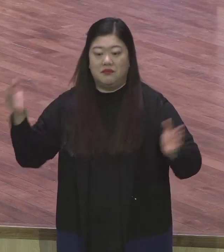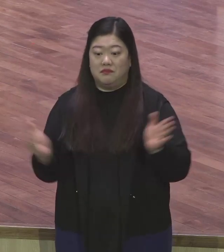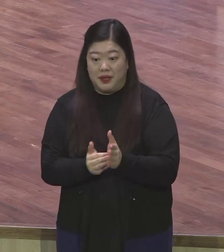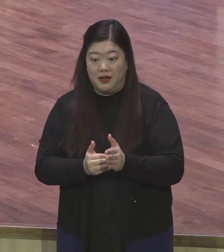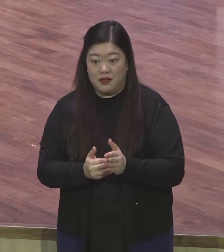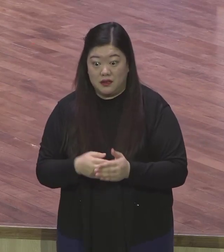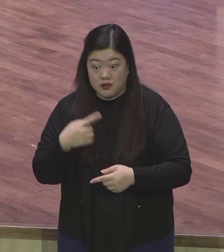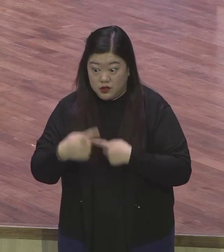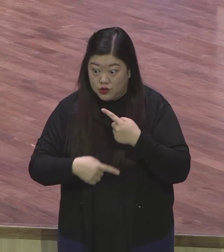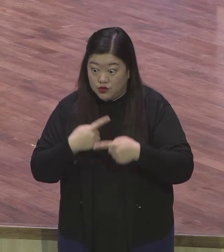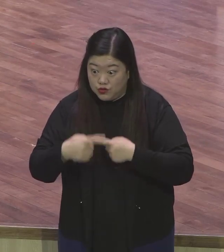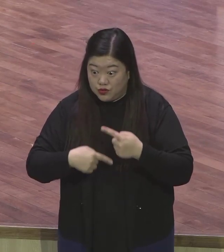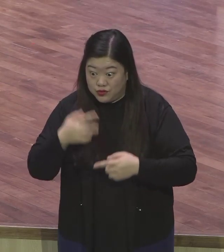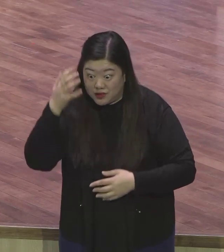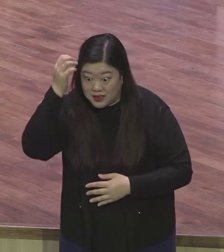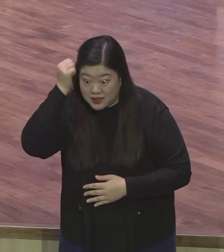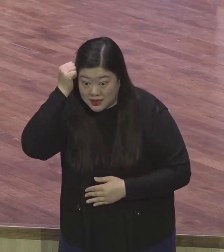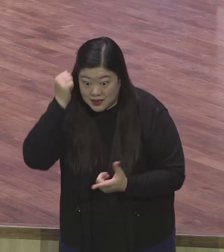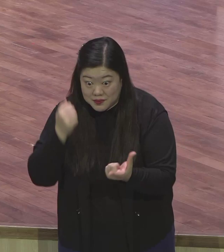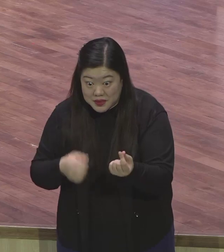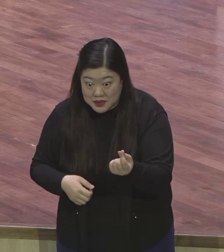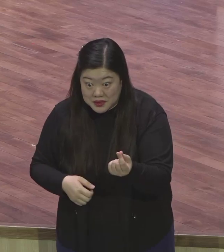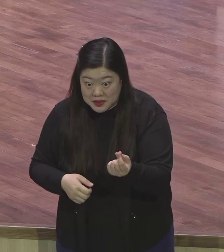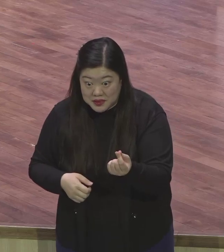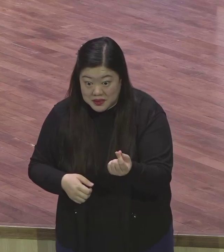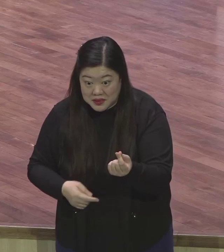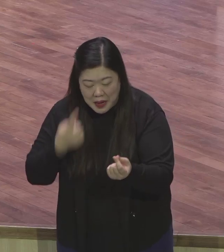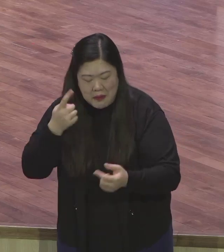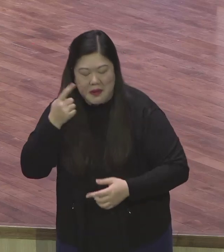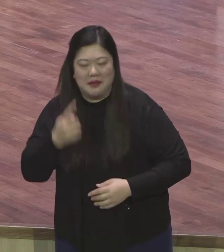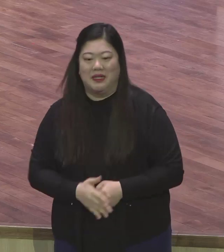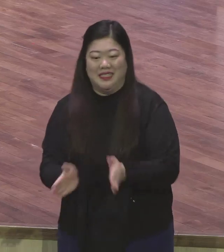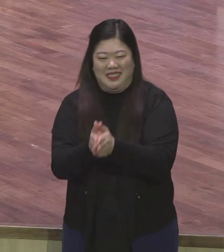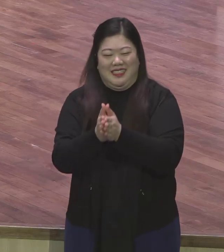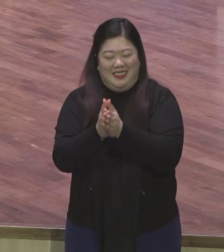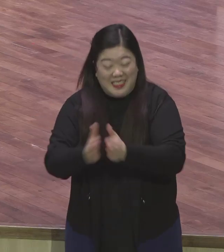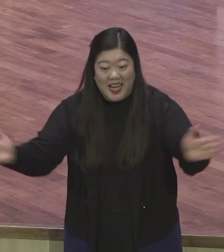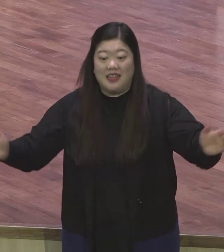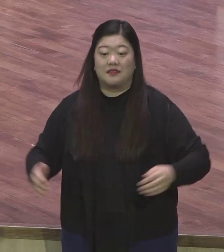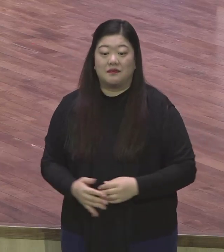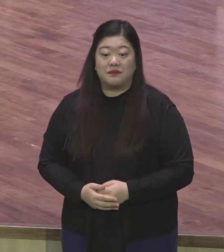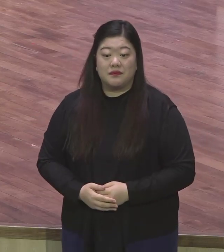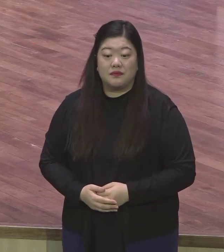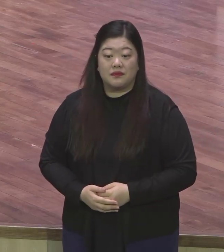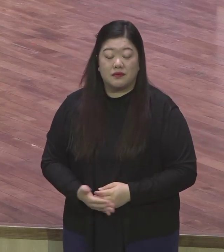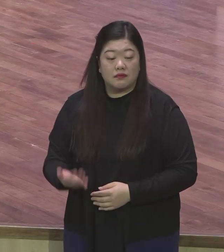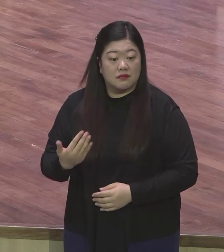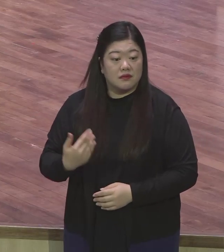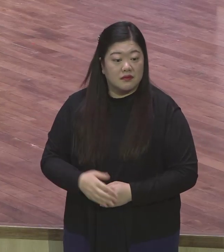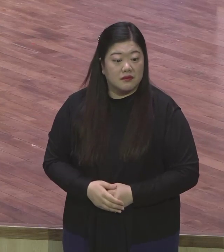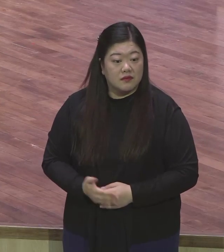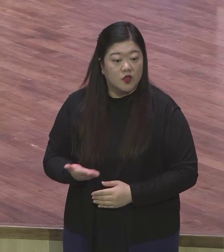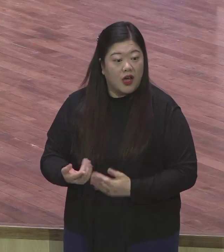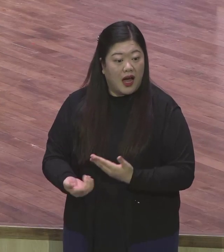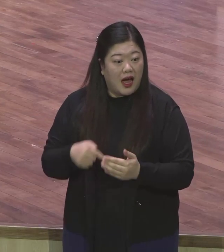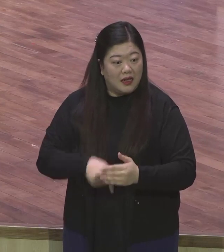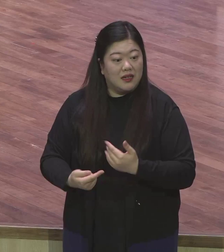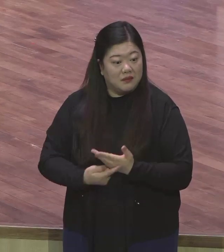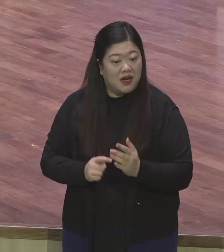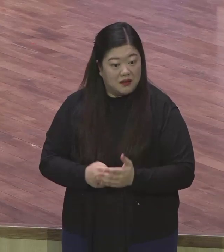기억하시겠지요. 지금 한번 암송해 보겠습니다. 시작 너희 안에 이 마음을 품으라 곧 예수